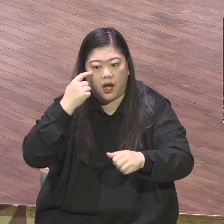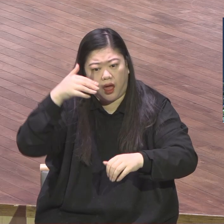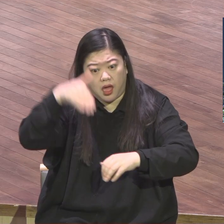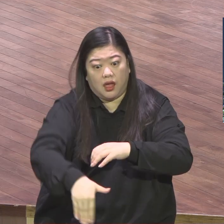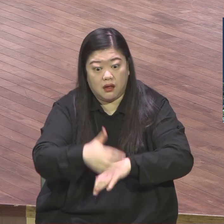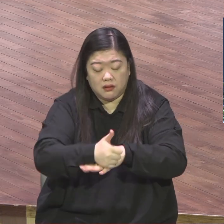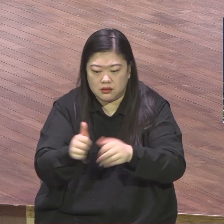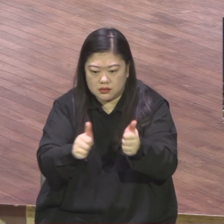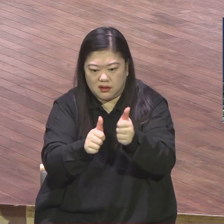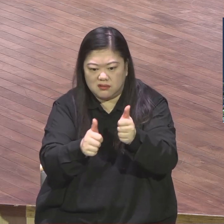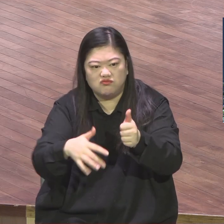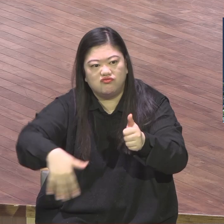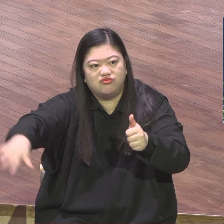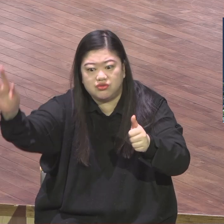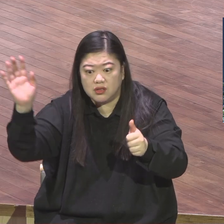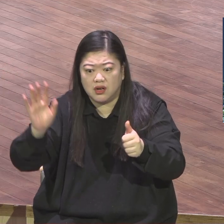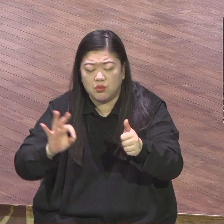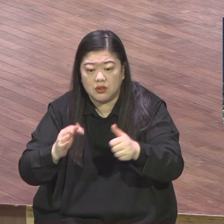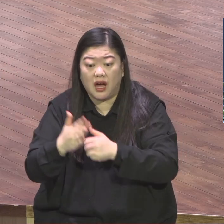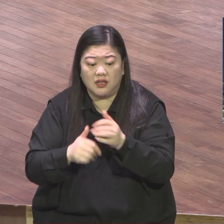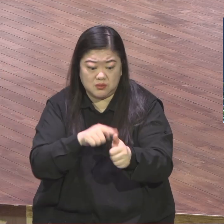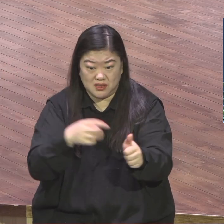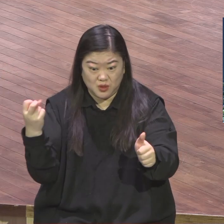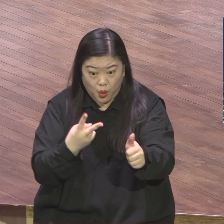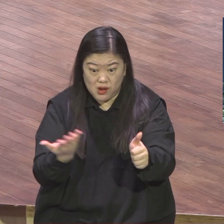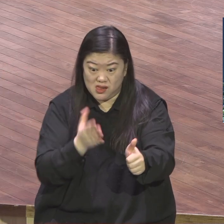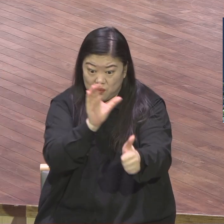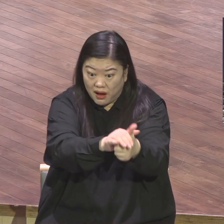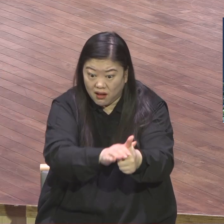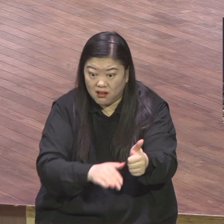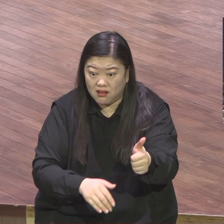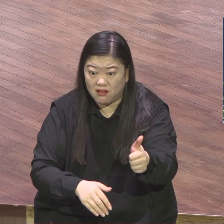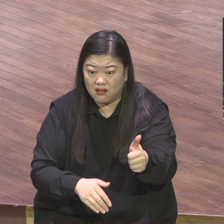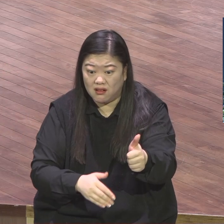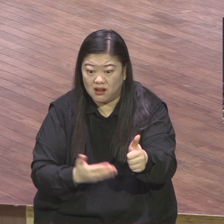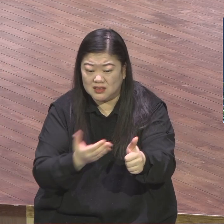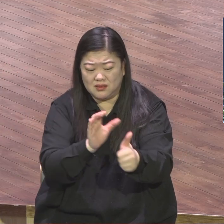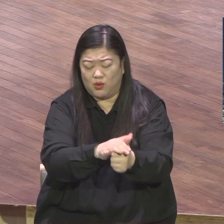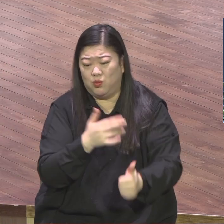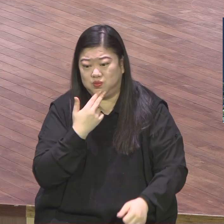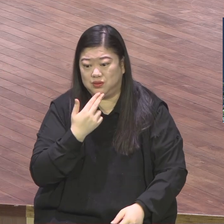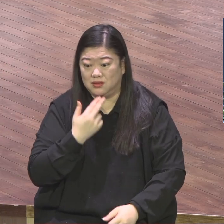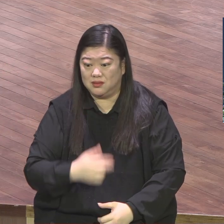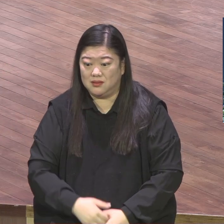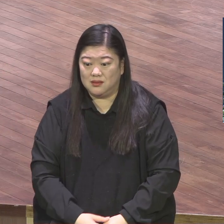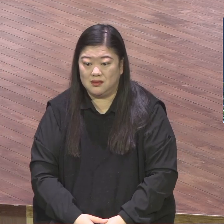직분을 주어도 아무 관심이 없다 하나님 무슨 관심이 이런 걸 가지겠습니까 무슨 기도를 응답하시겠냐고요